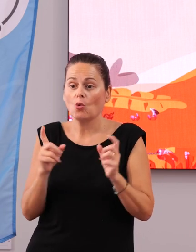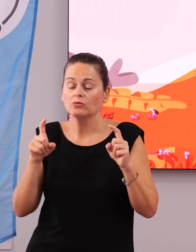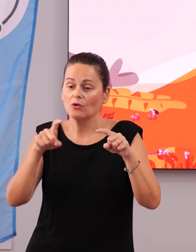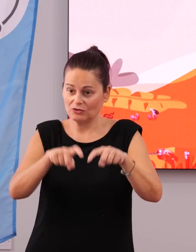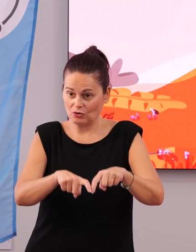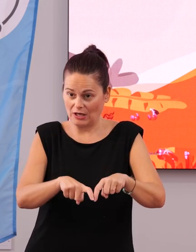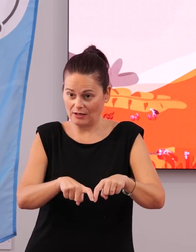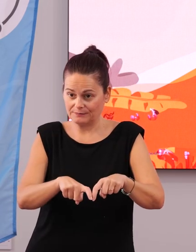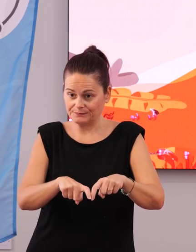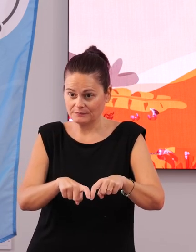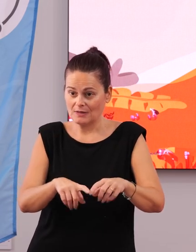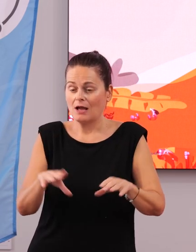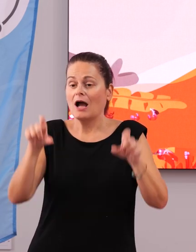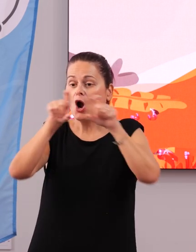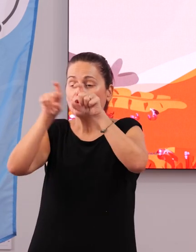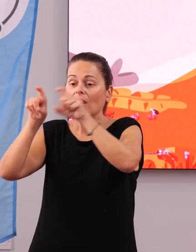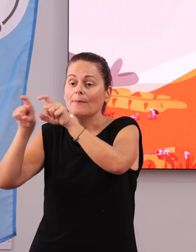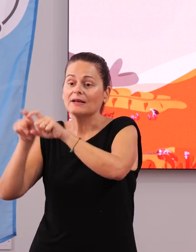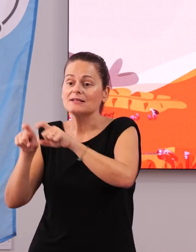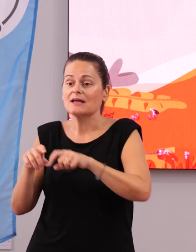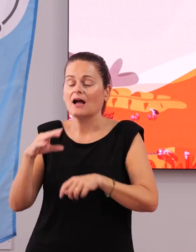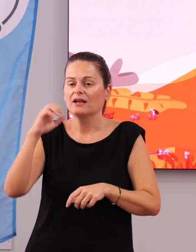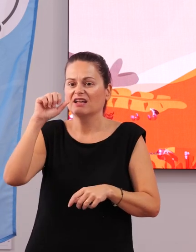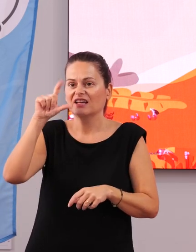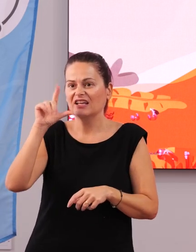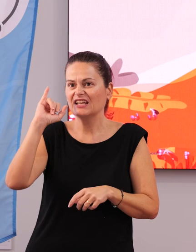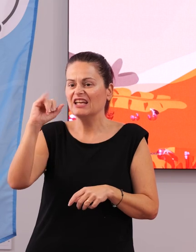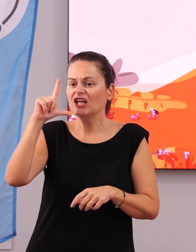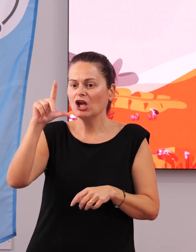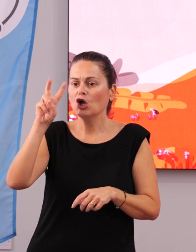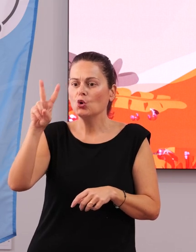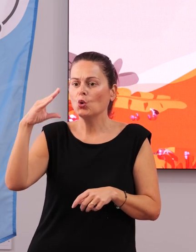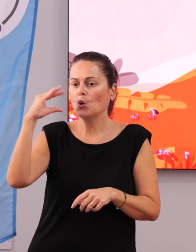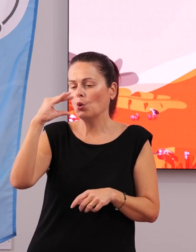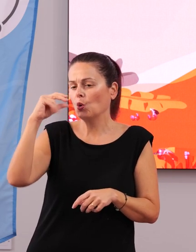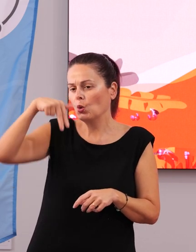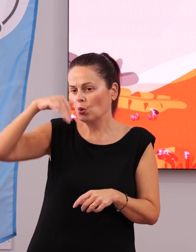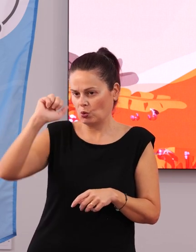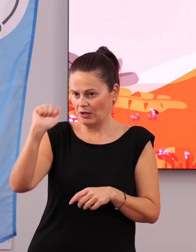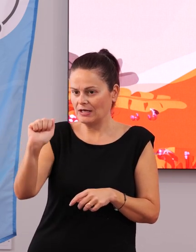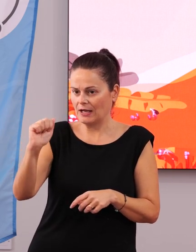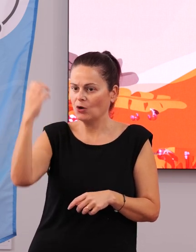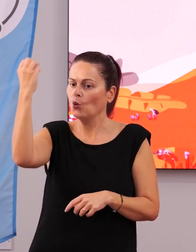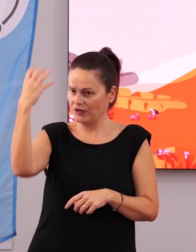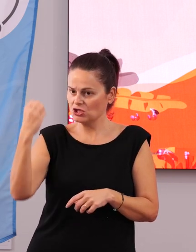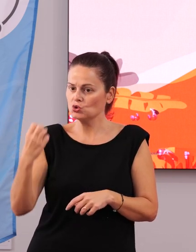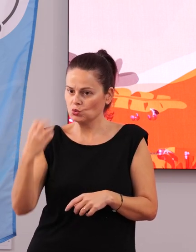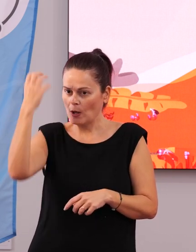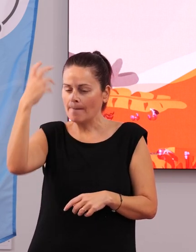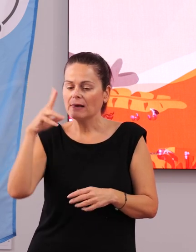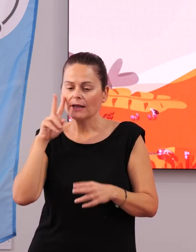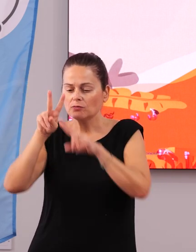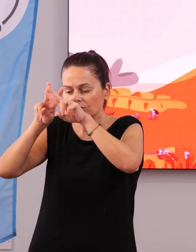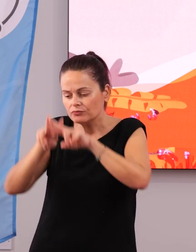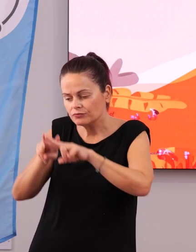a una empresa social de la ONCE, a Ilunion, para que haga un estudio de todos los semáforos y los pasos de